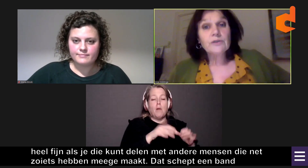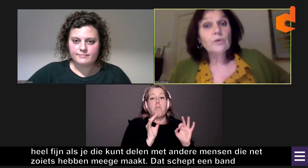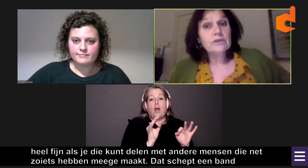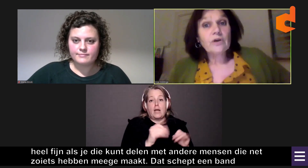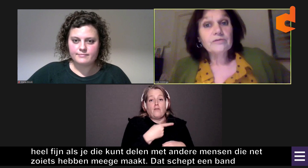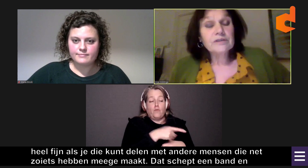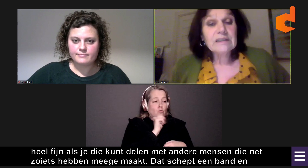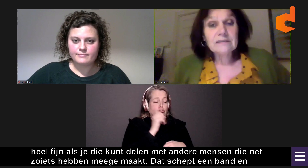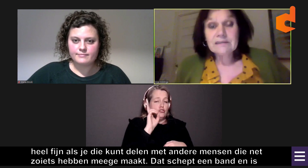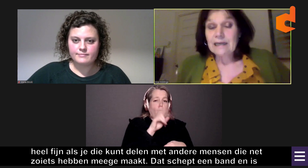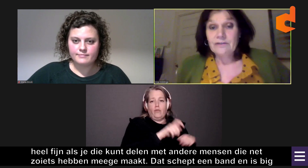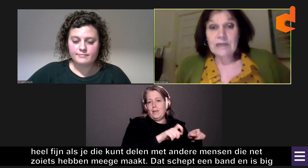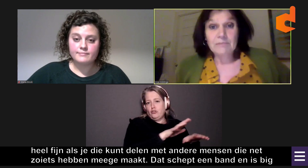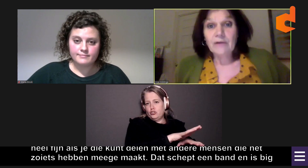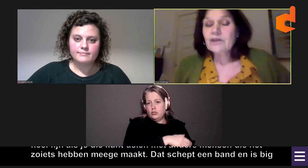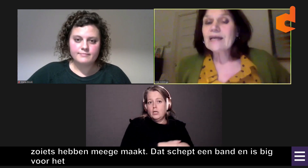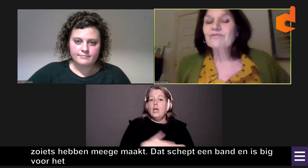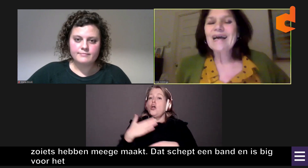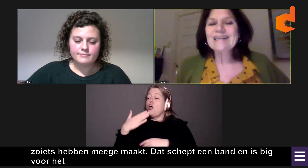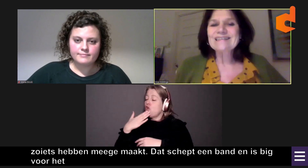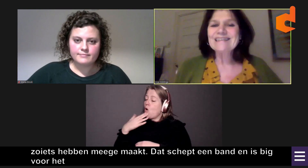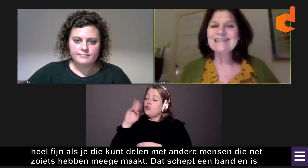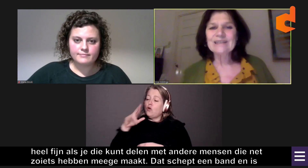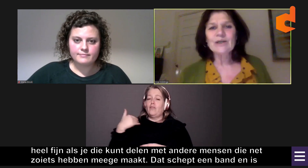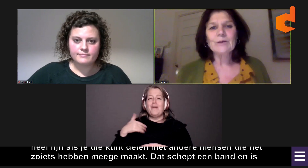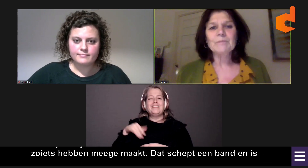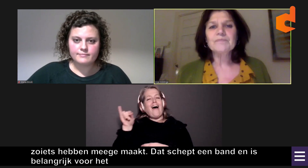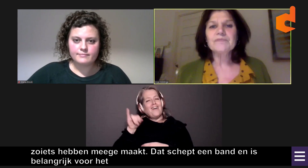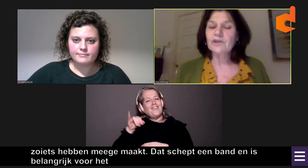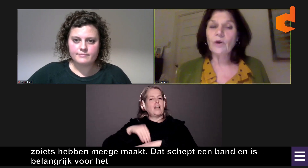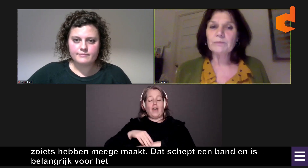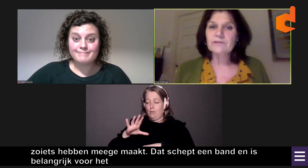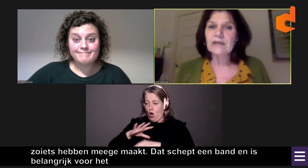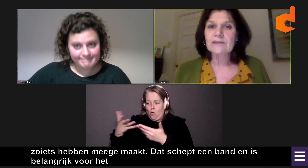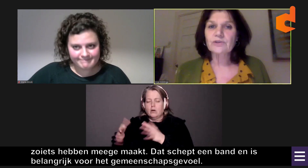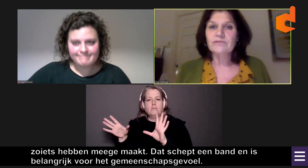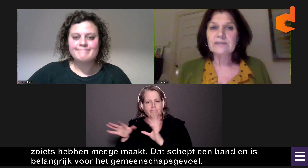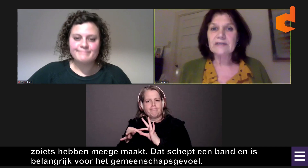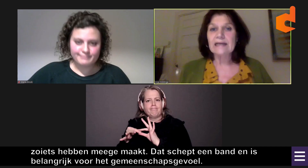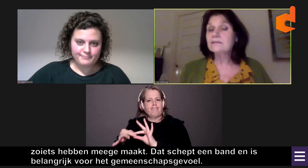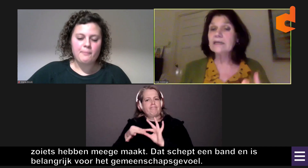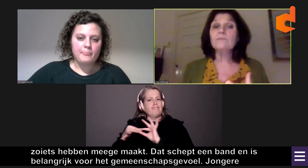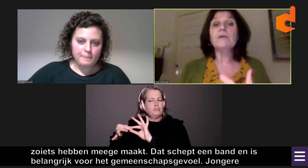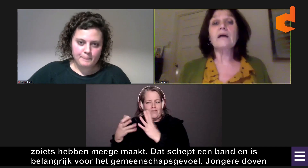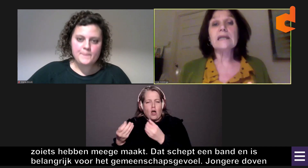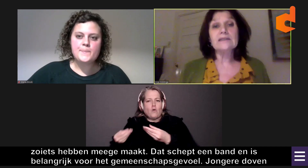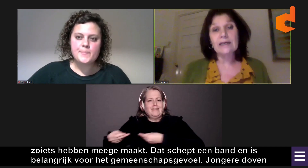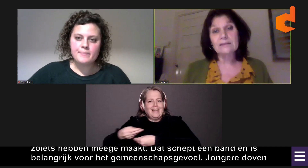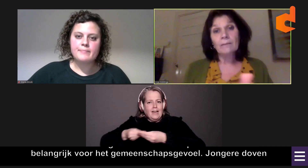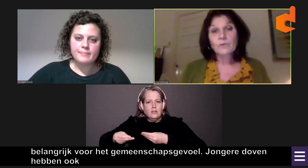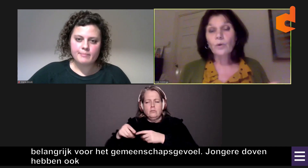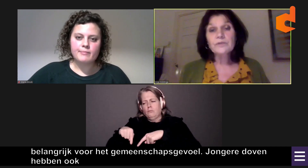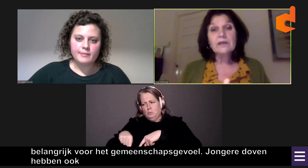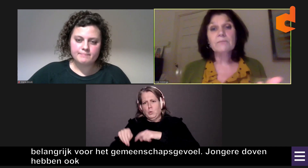En jongere doven die hebben andere ervaringen die ze ook met elkaar zullen willen delen. En die heel belangrijk